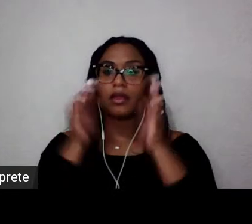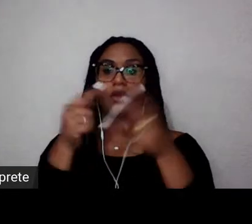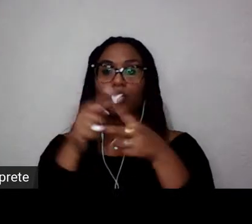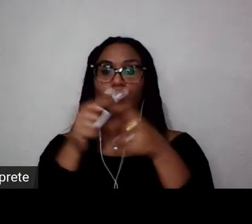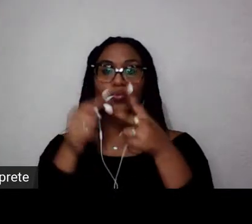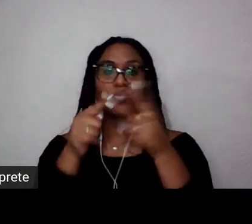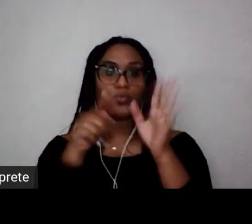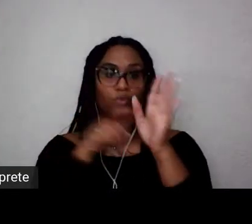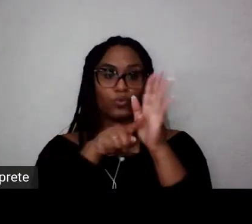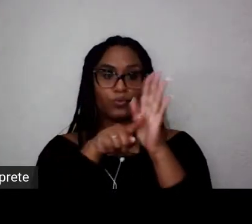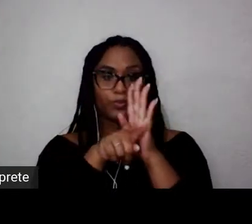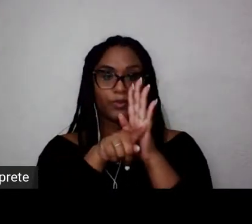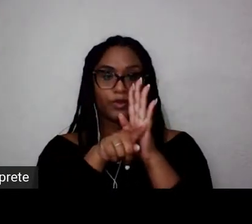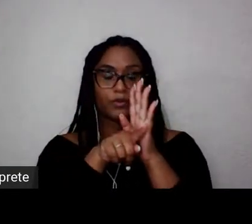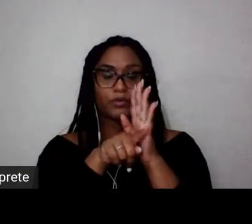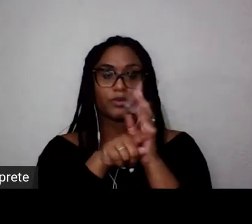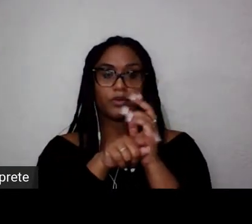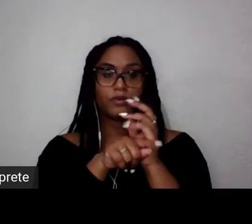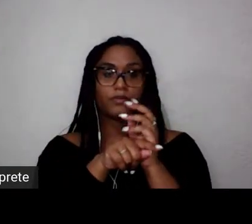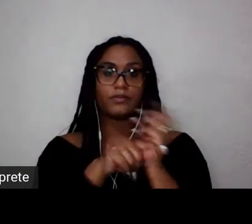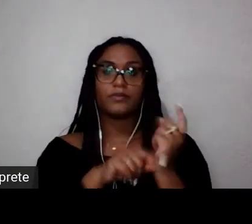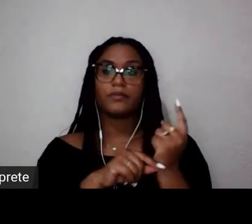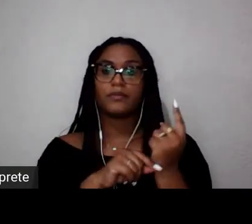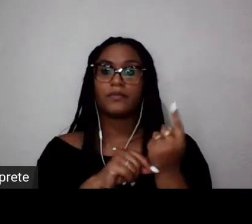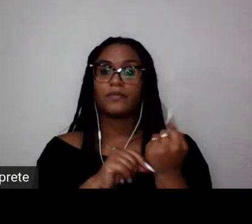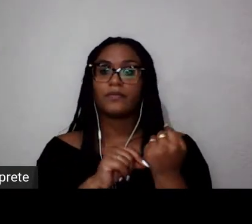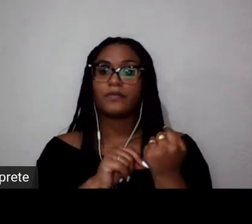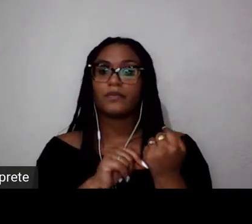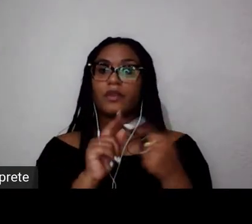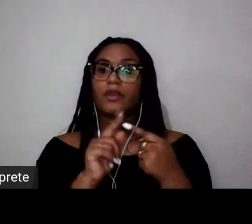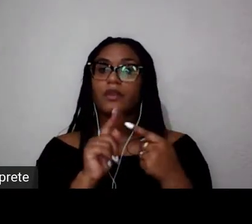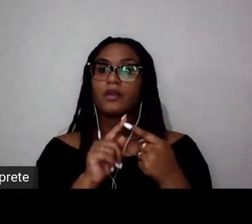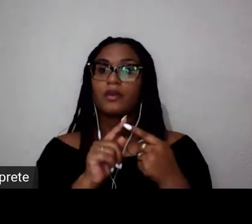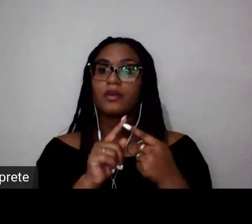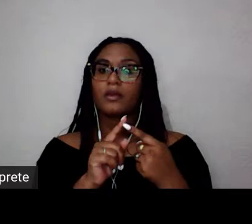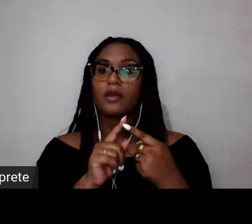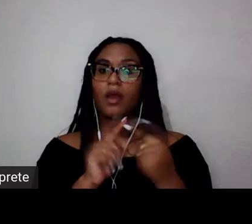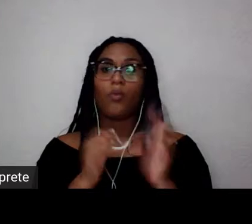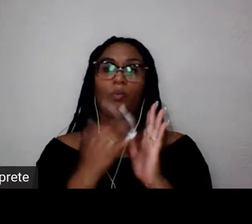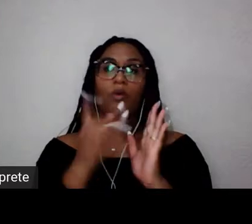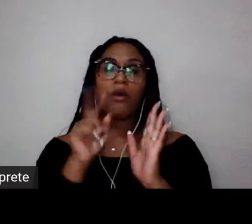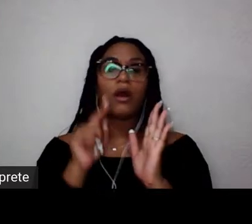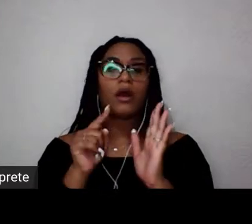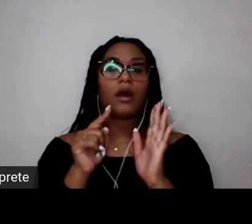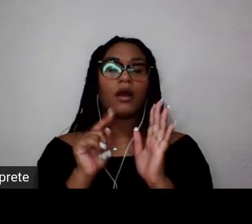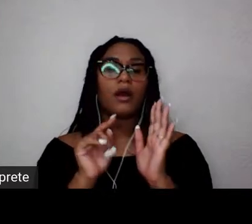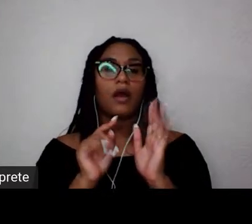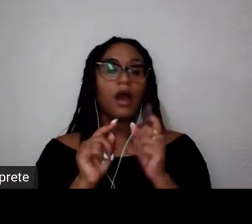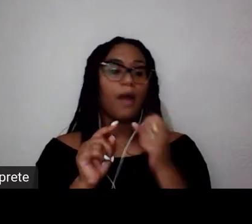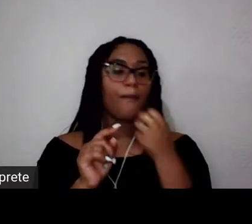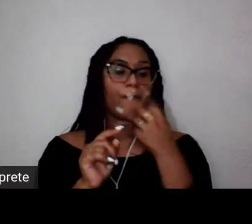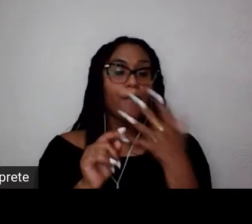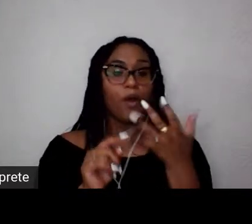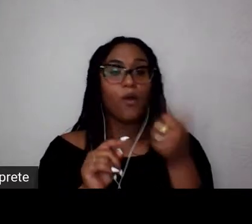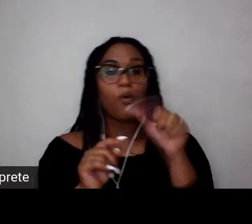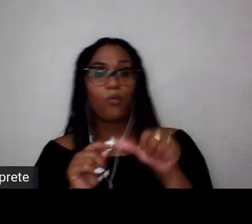questões. Quais as implicações negativas e positivas da dissolução da Federação das Sociedades Femininas na década de